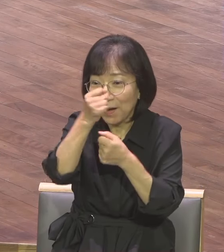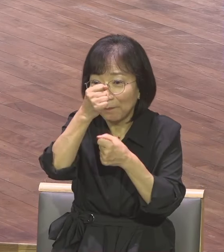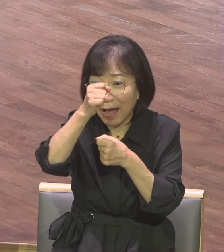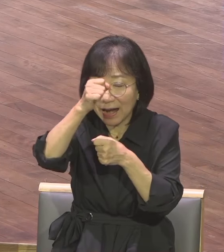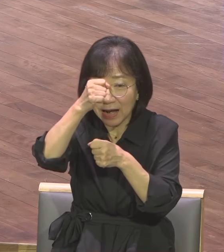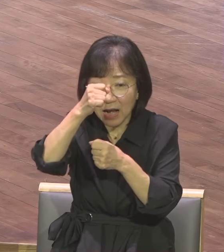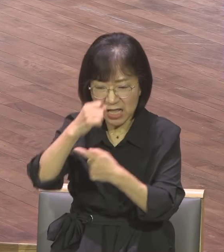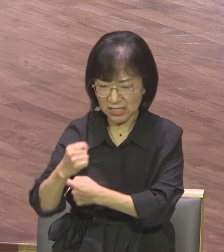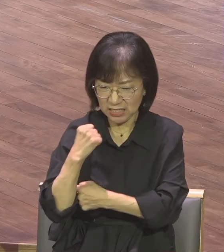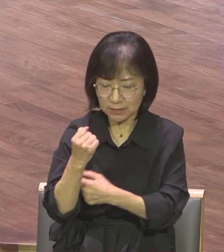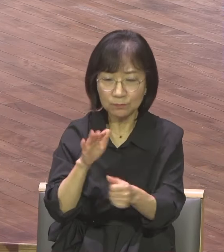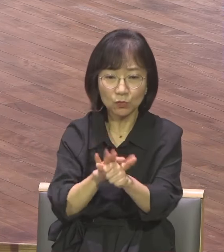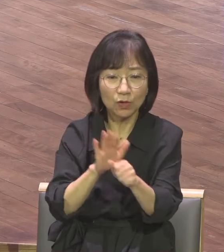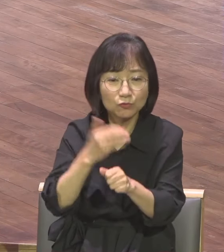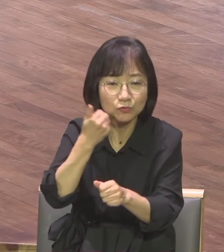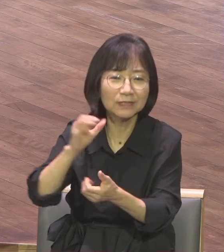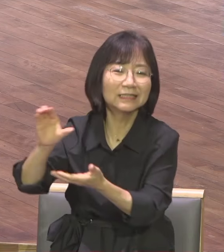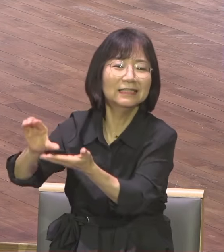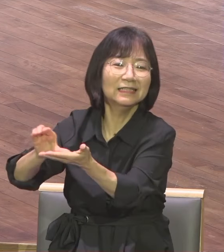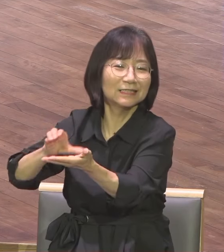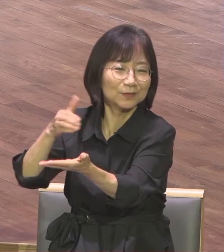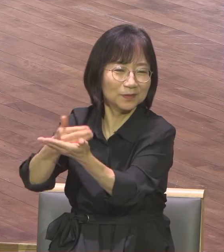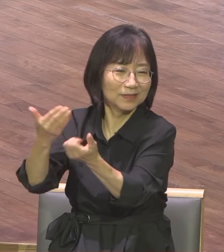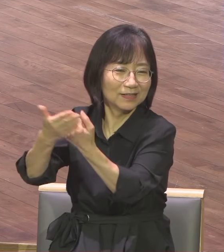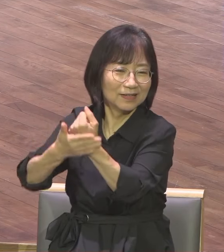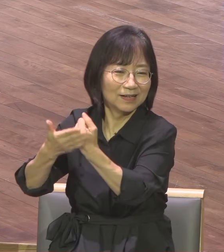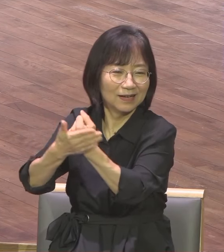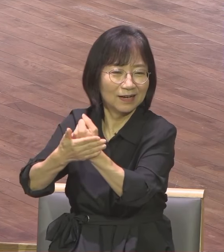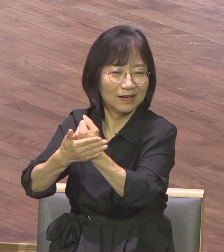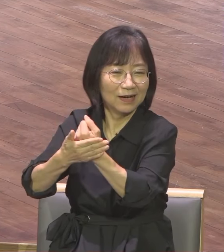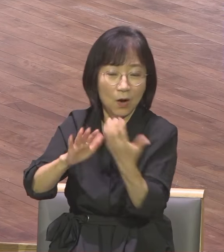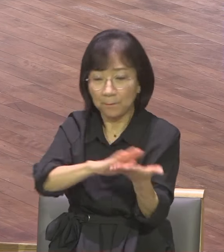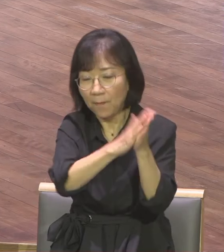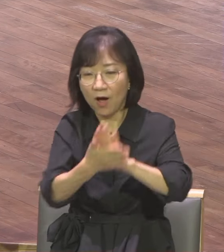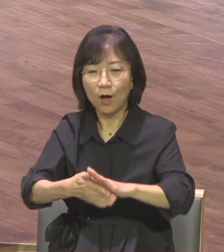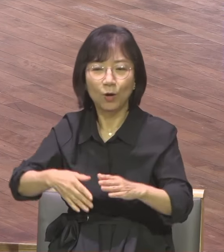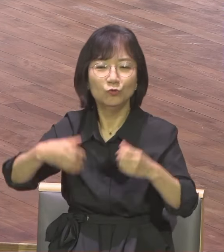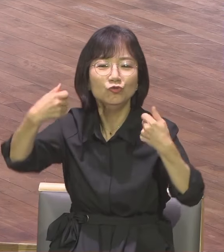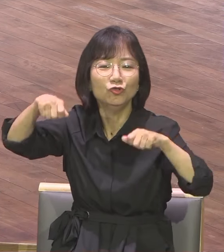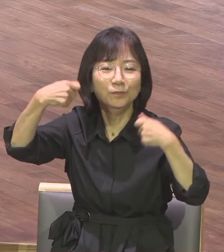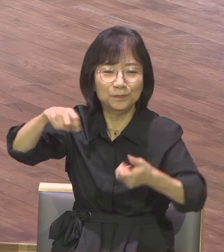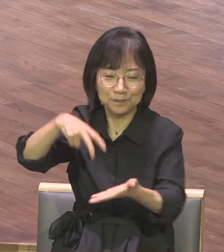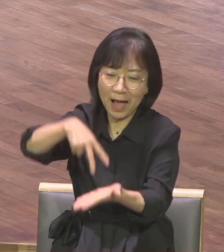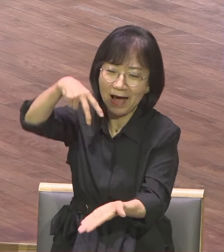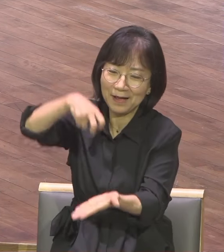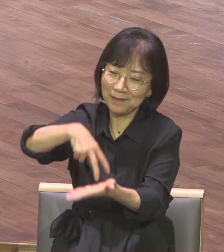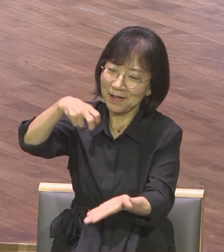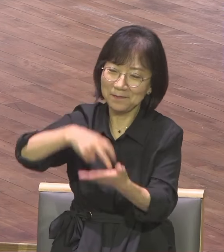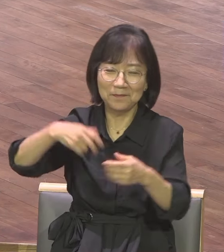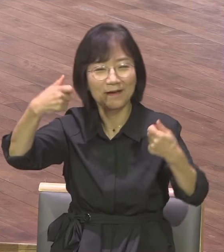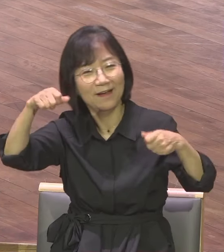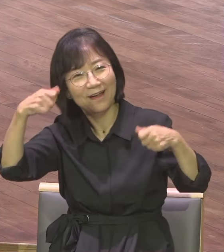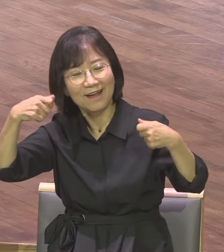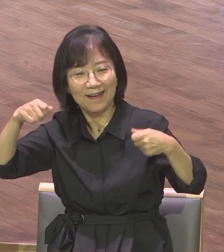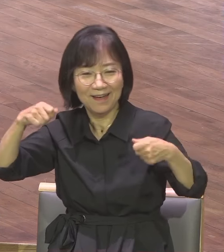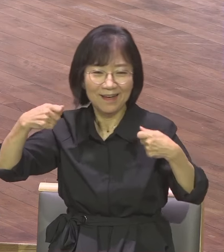때문에 그 인생이 춤추는 인생이 된 거예요 우리가 언제 춤을 춰야 됩니까 언제 감사해야 됩니까